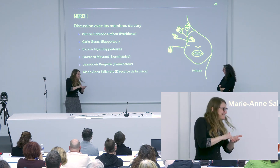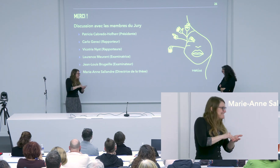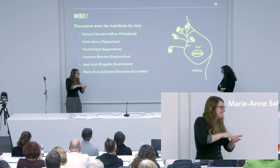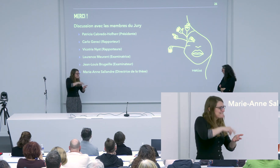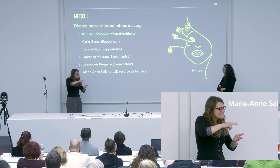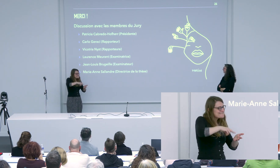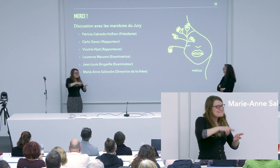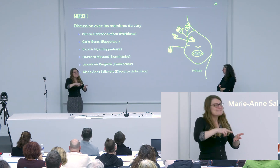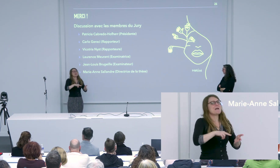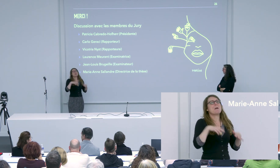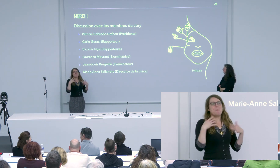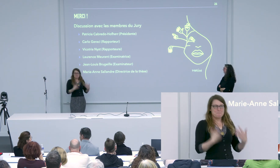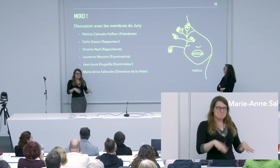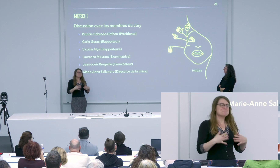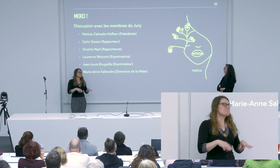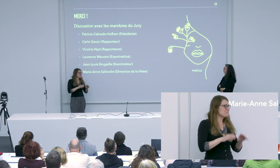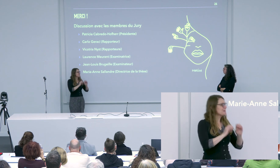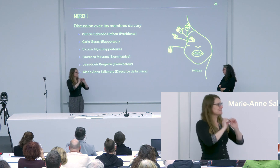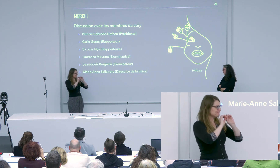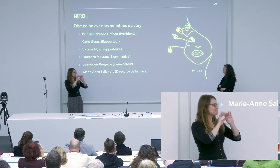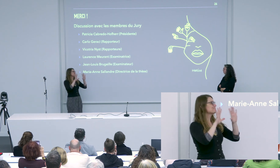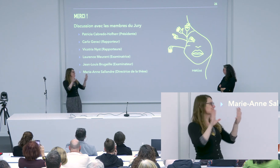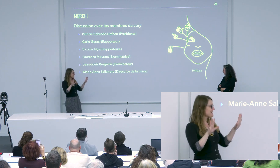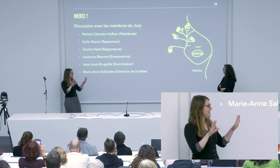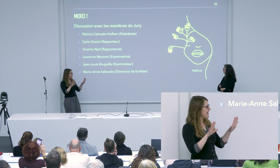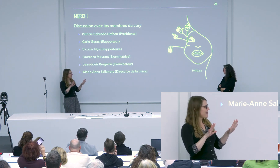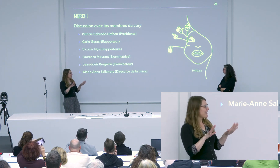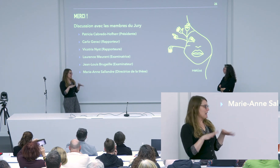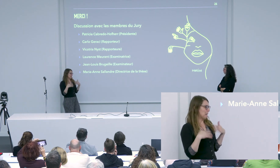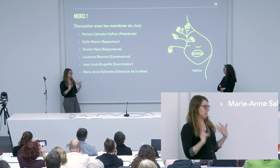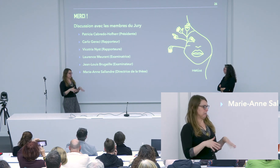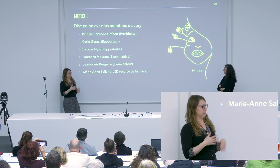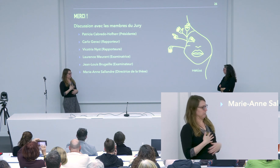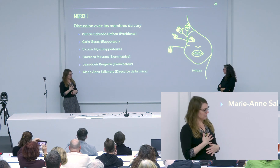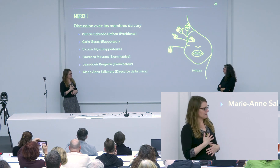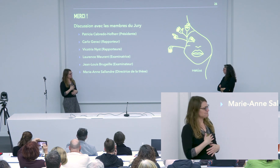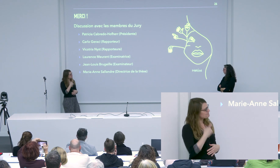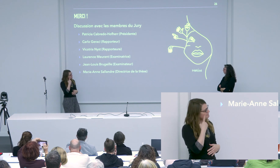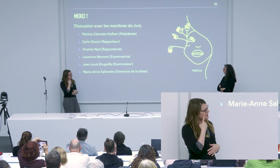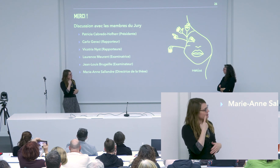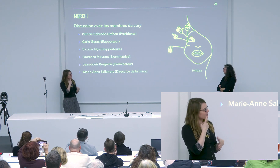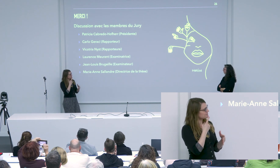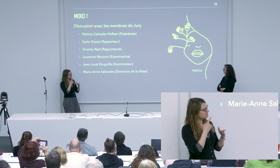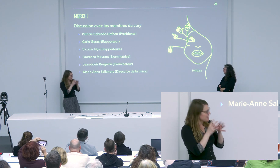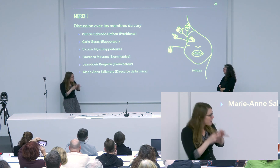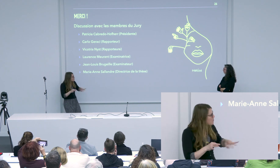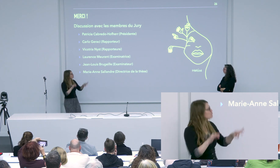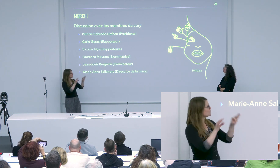c'est très dense et encore une autre fois le relire et ça s'éclaircit au fur et à mesure de mes relectures.